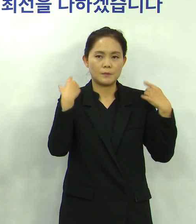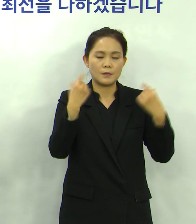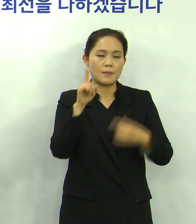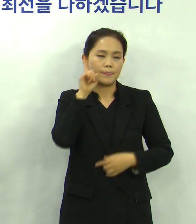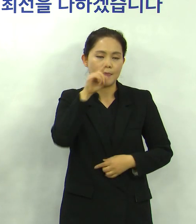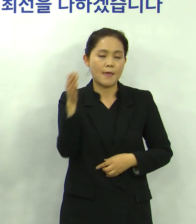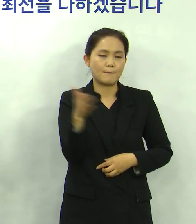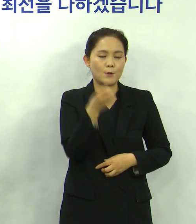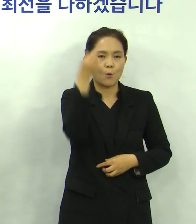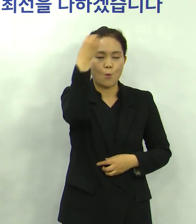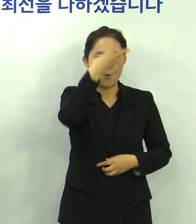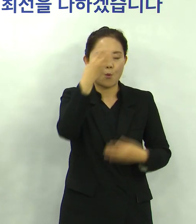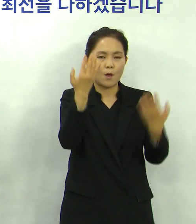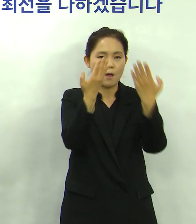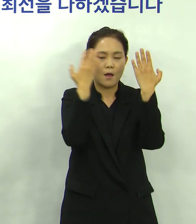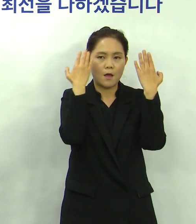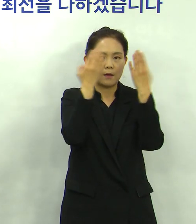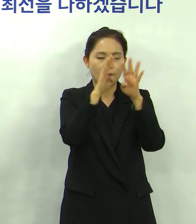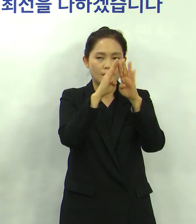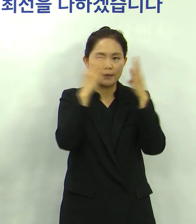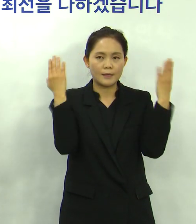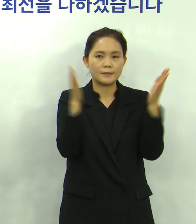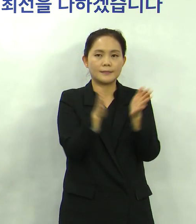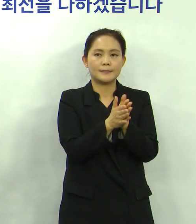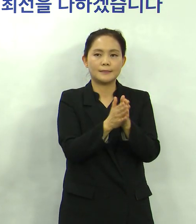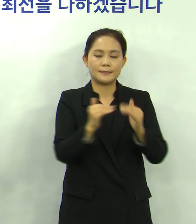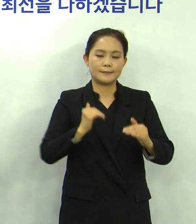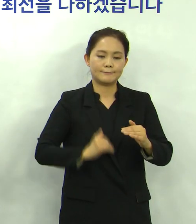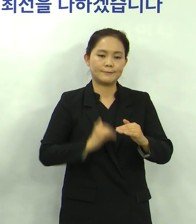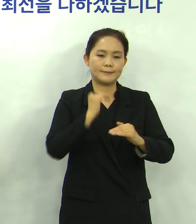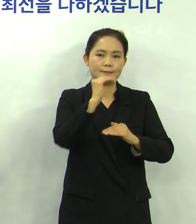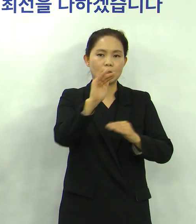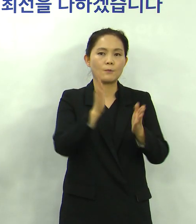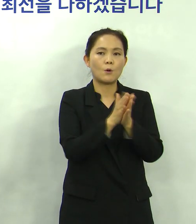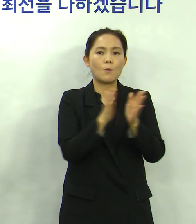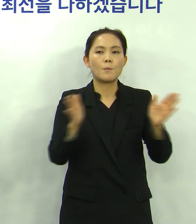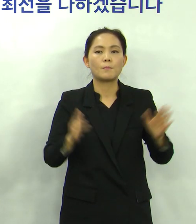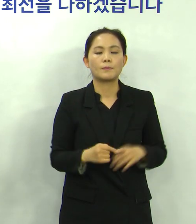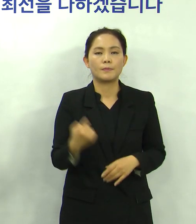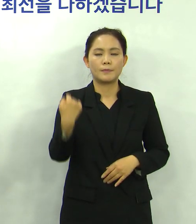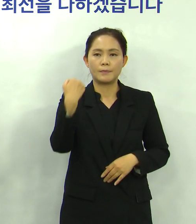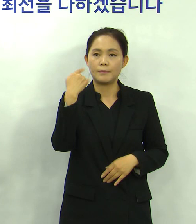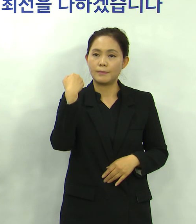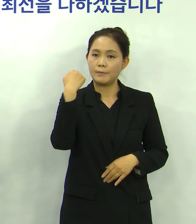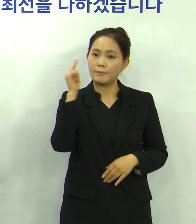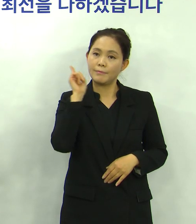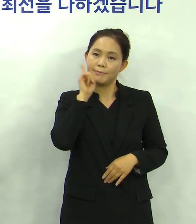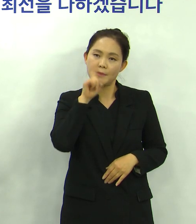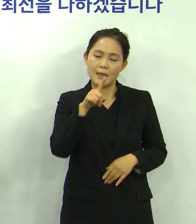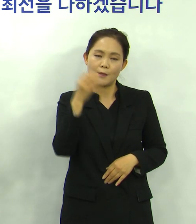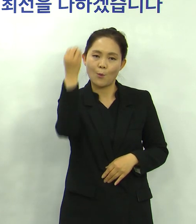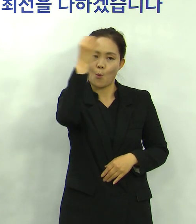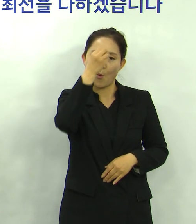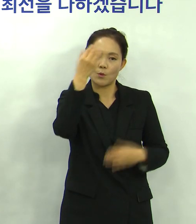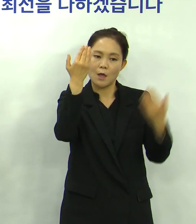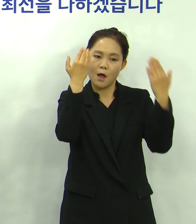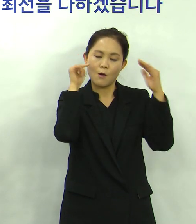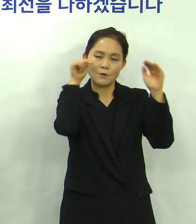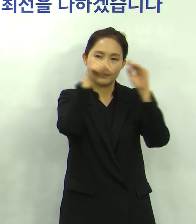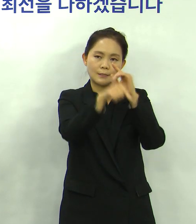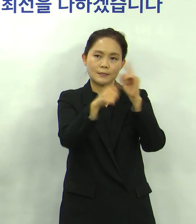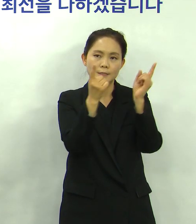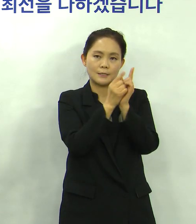시작으로 각급 학교의 개학을 단계적으로 단행합니다 내일 저도 간내 고등학교의 방역사항을